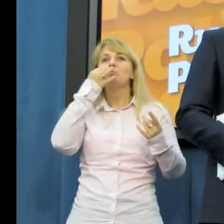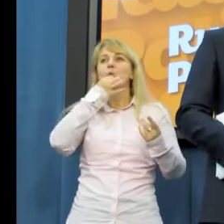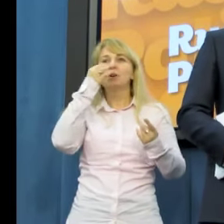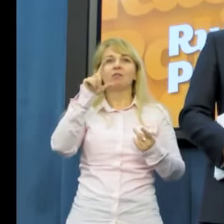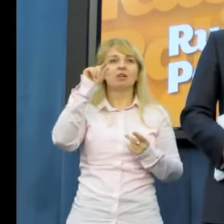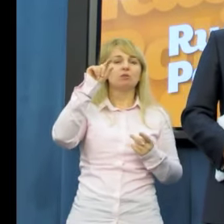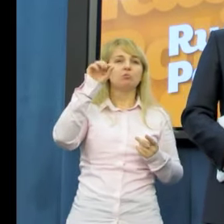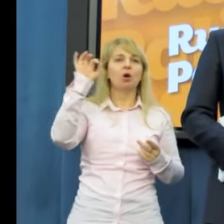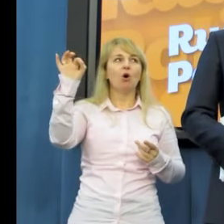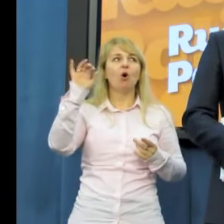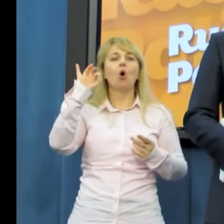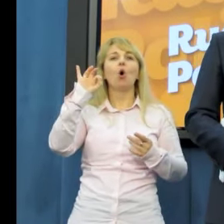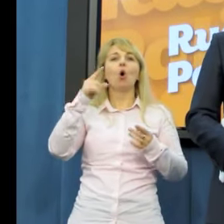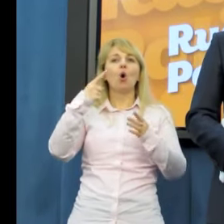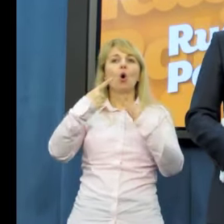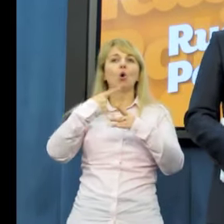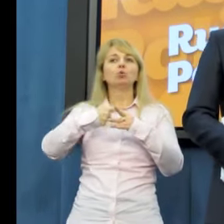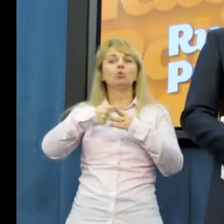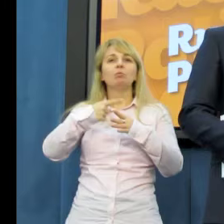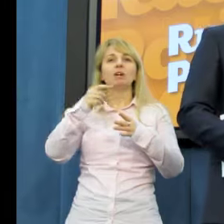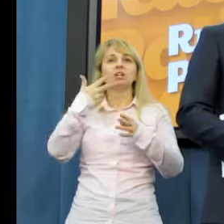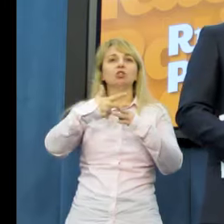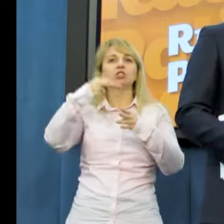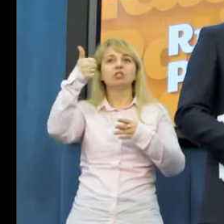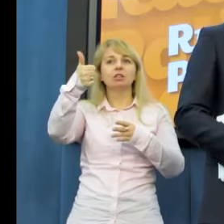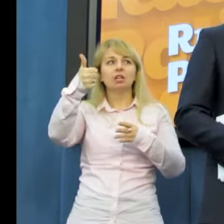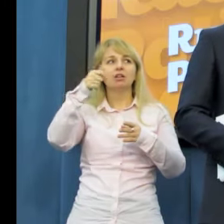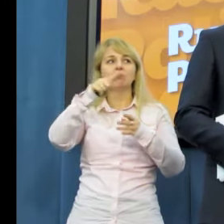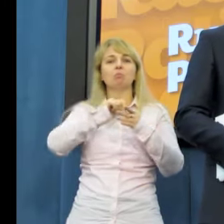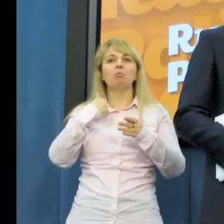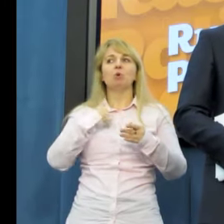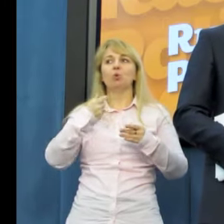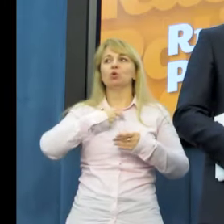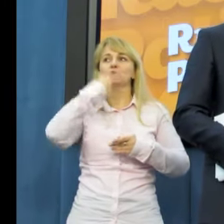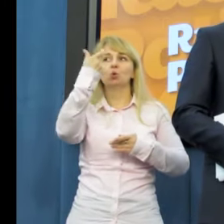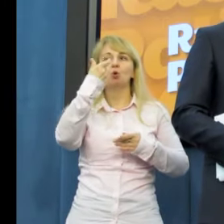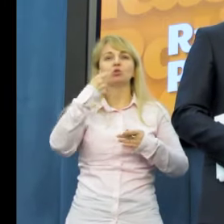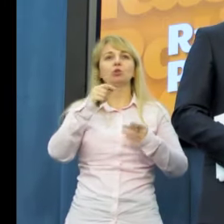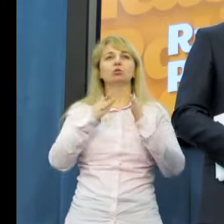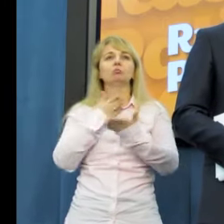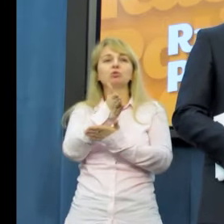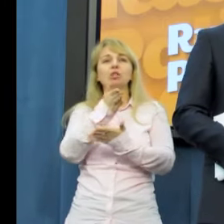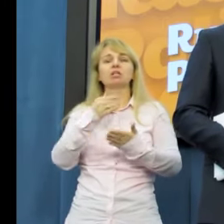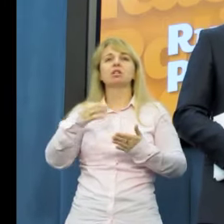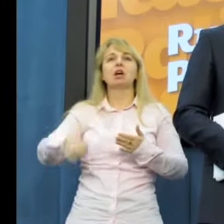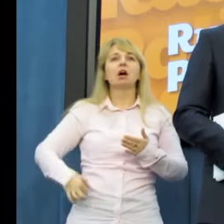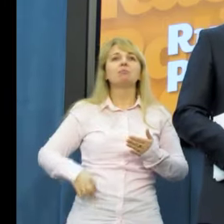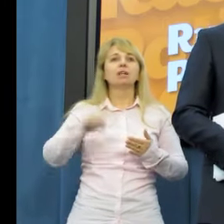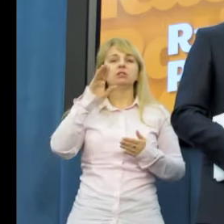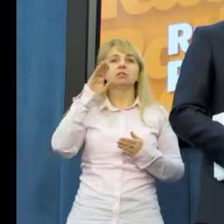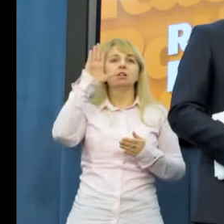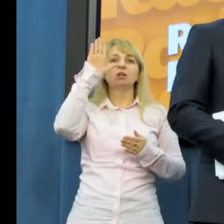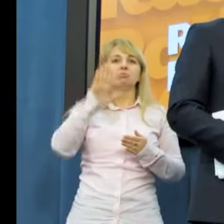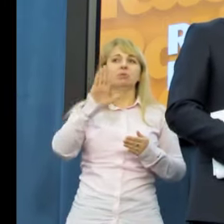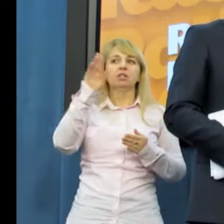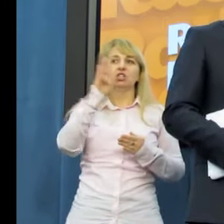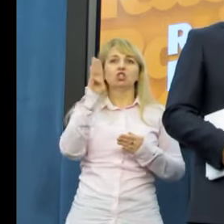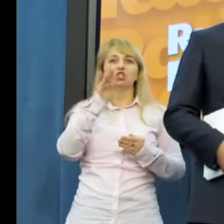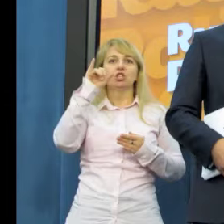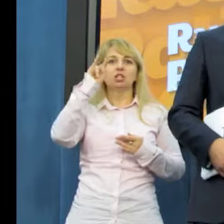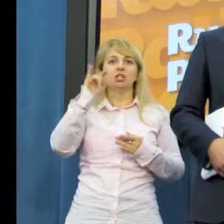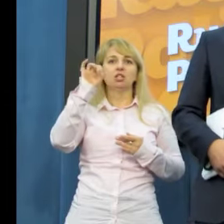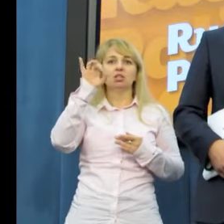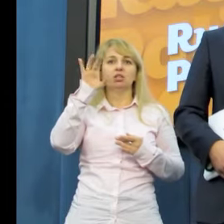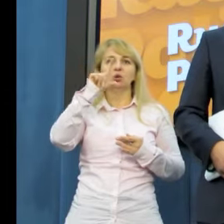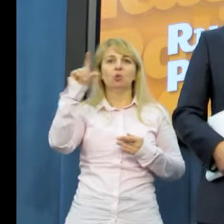o numerze 31 zgłoszonej przez Panią Poseł Brzygłockę. I